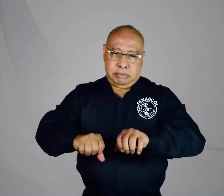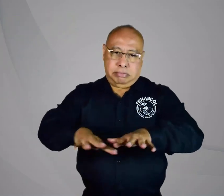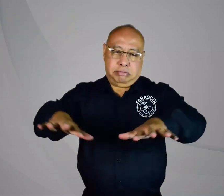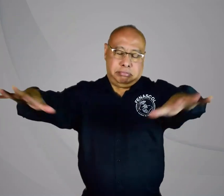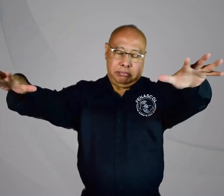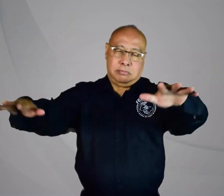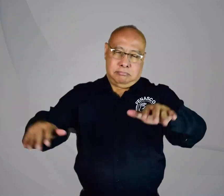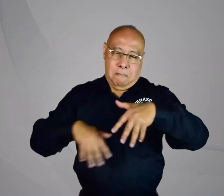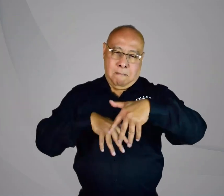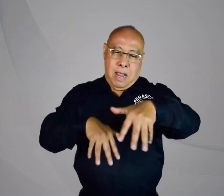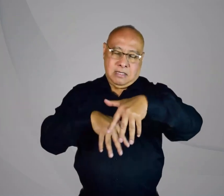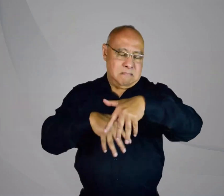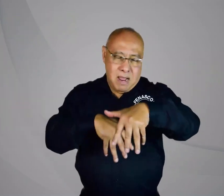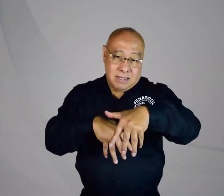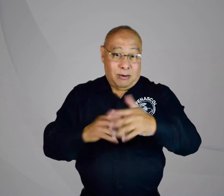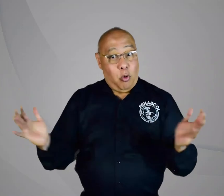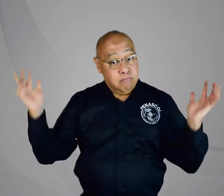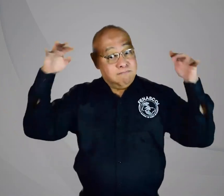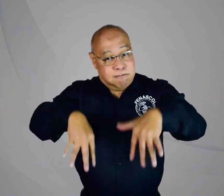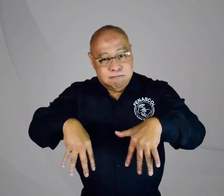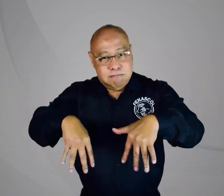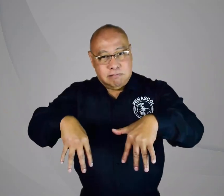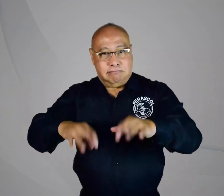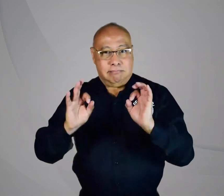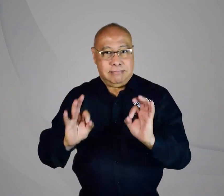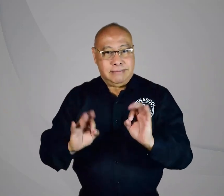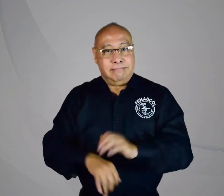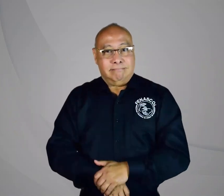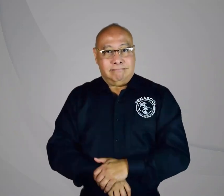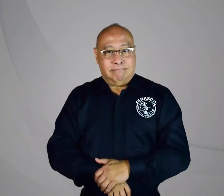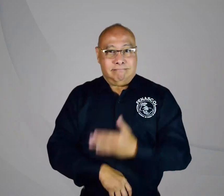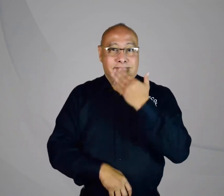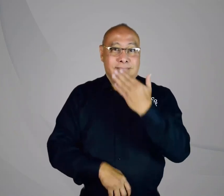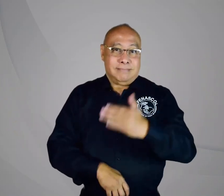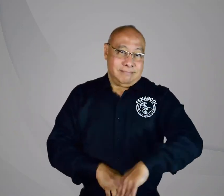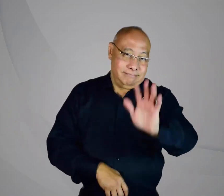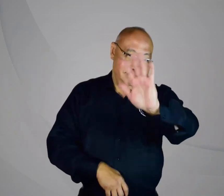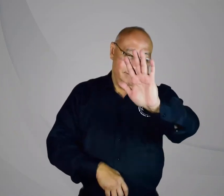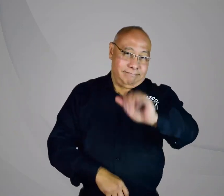estamos todos convidados a que participemos a este plantón. Hasta luego.